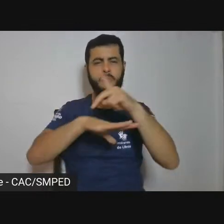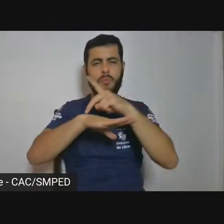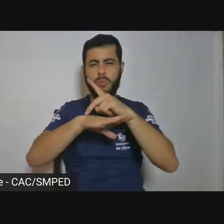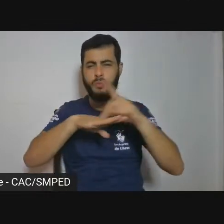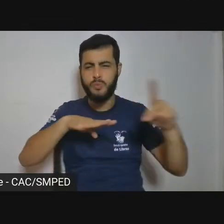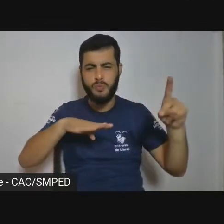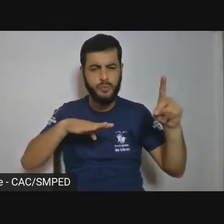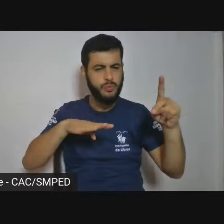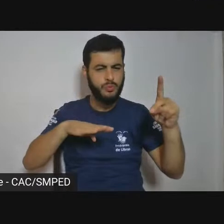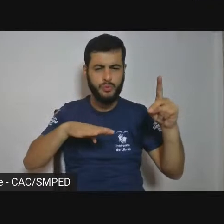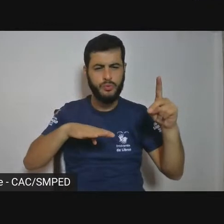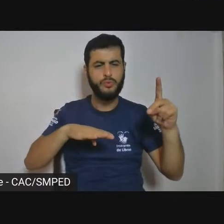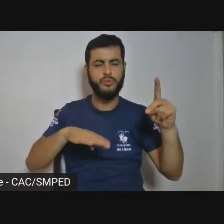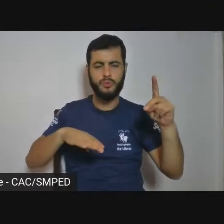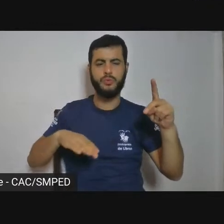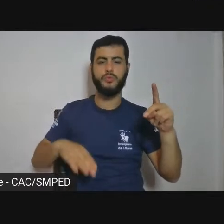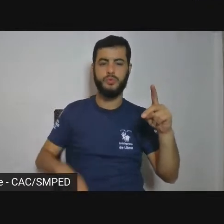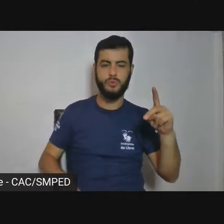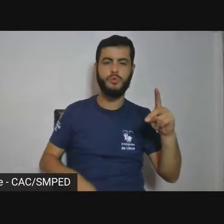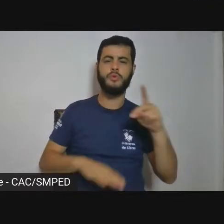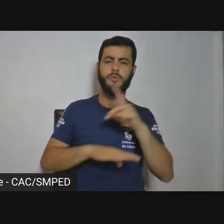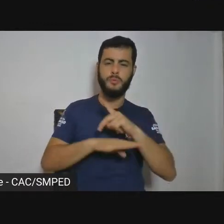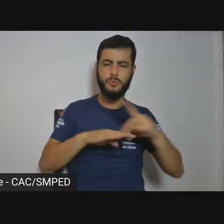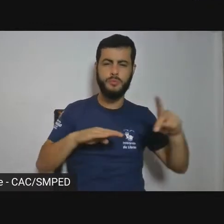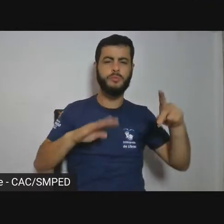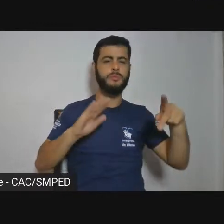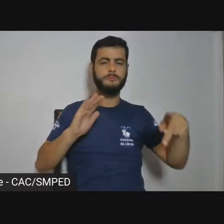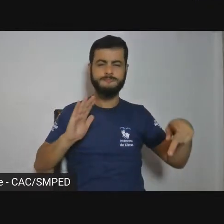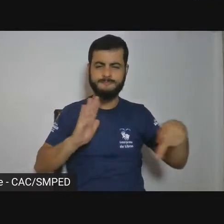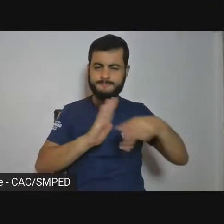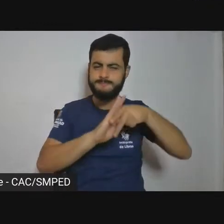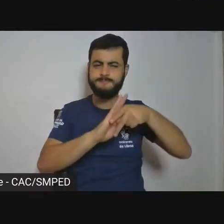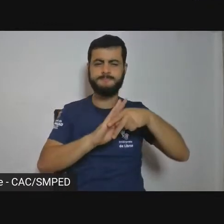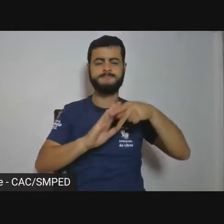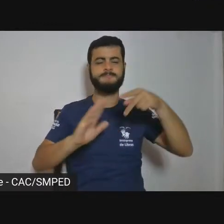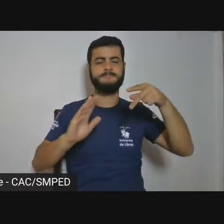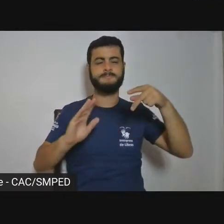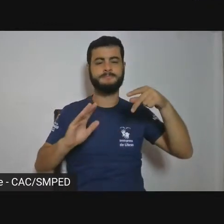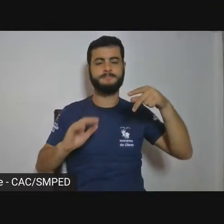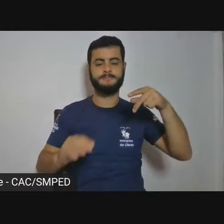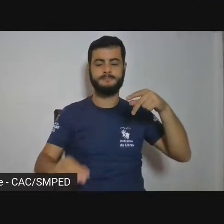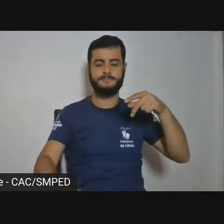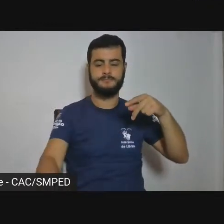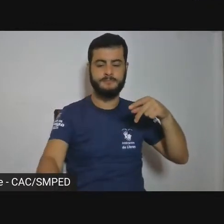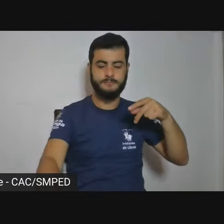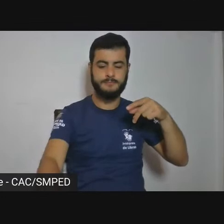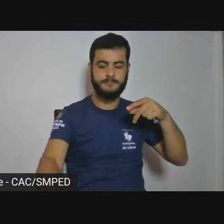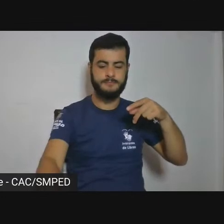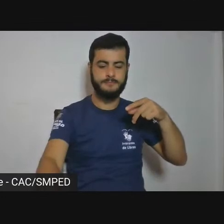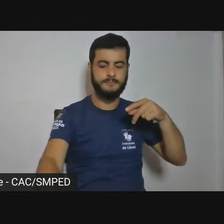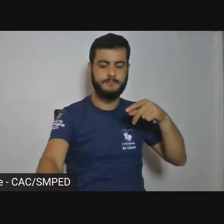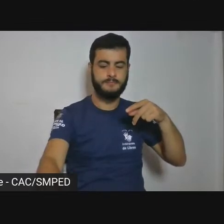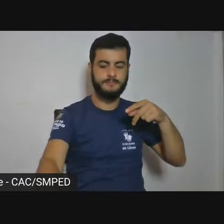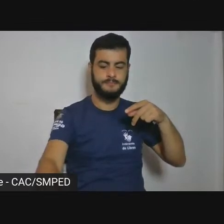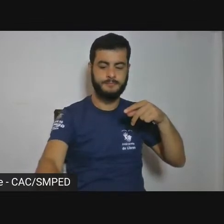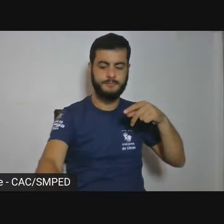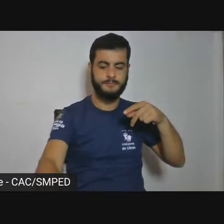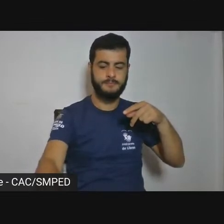Aquela referência na qual a dinâmica é invisível.